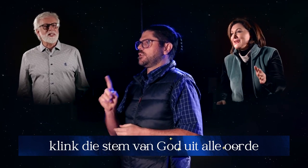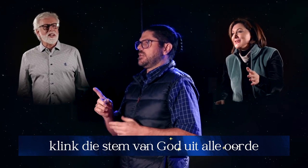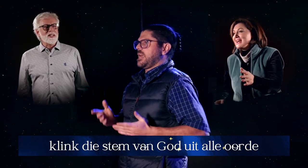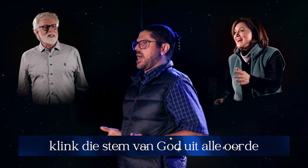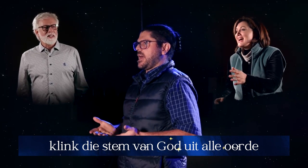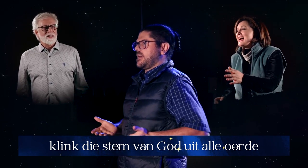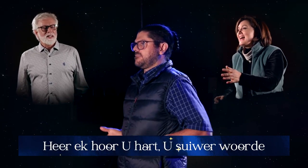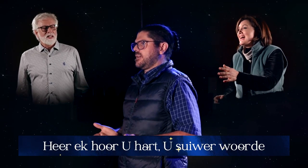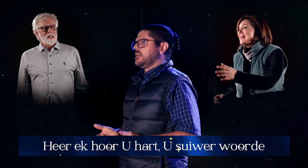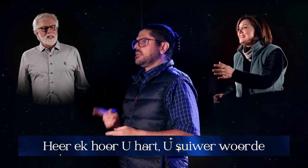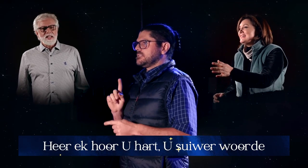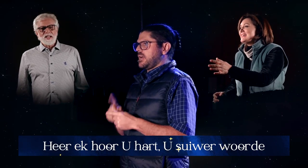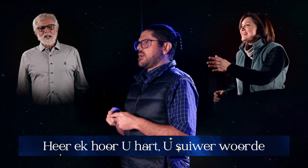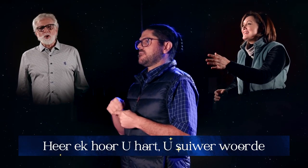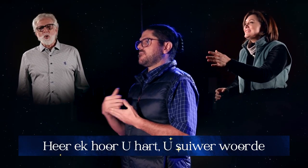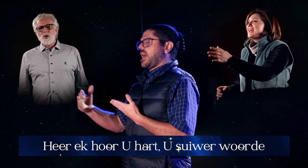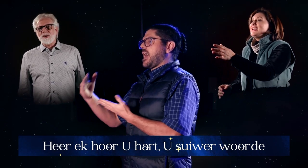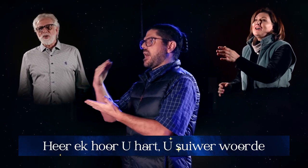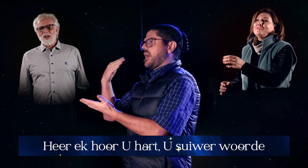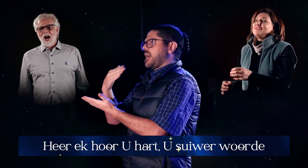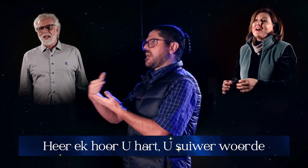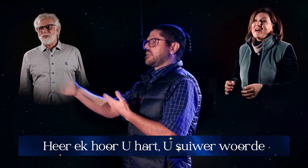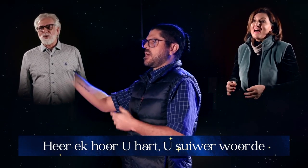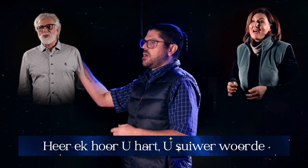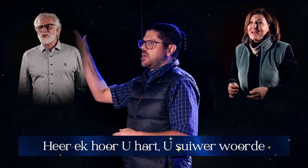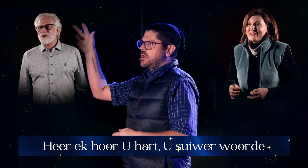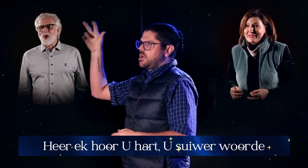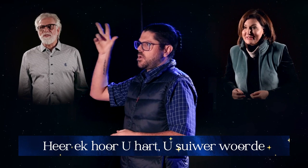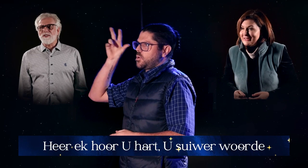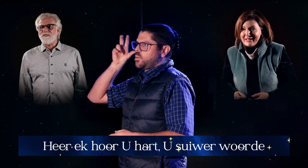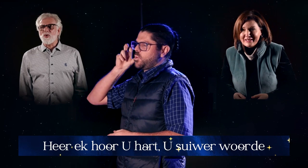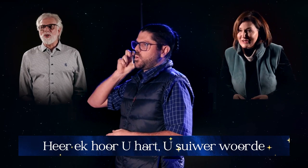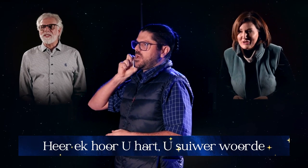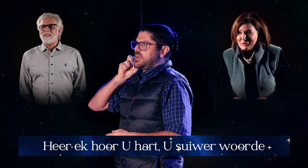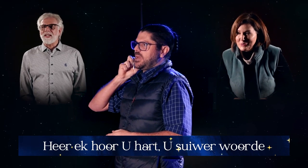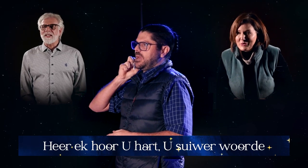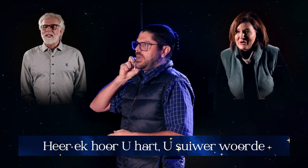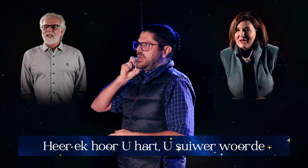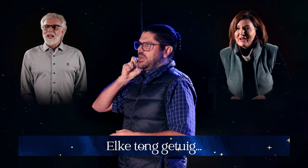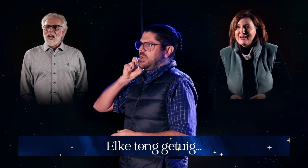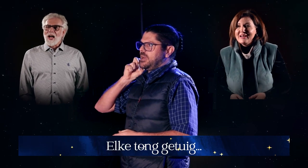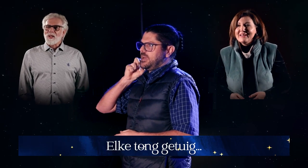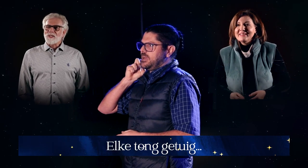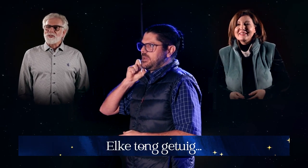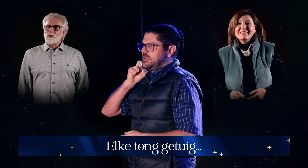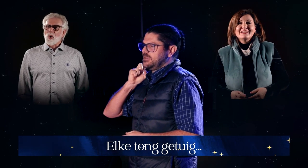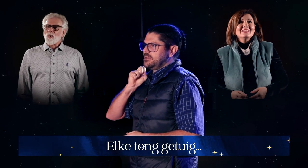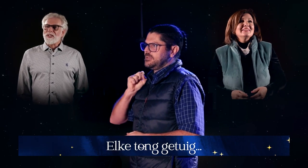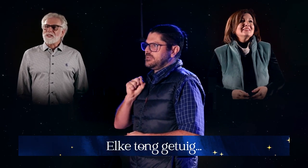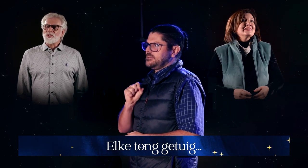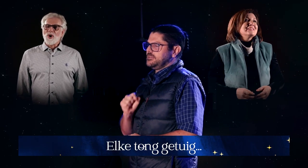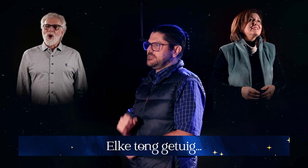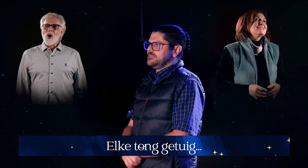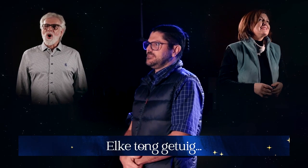oorde, Heer ek hoor die hand, die suiver woorde, Elke